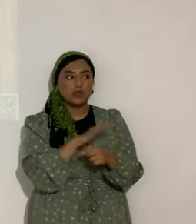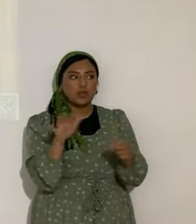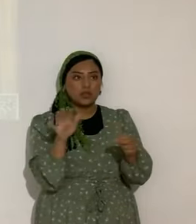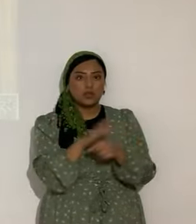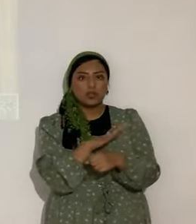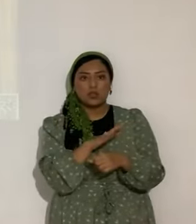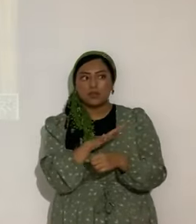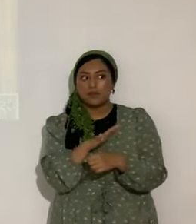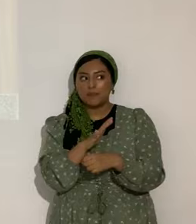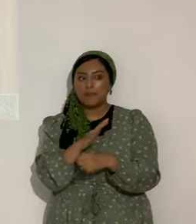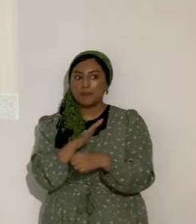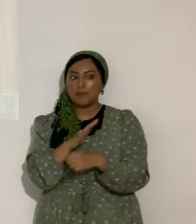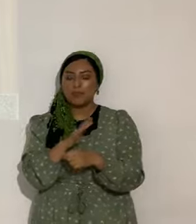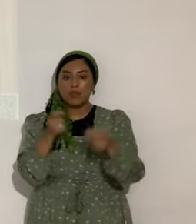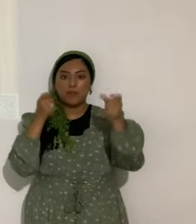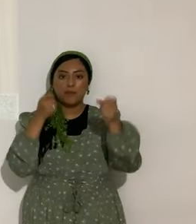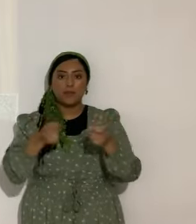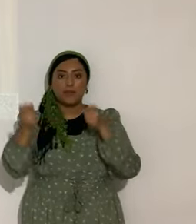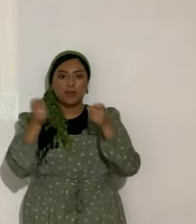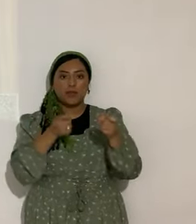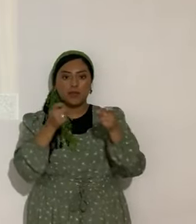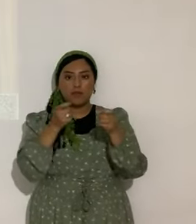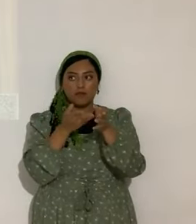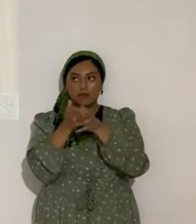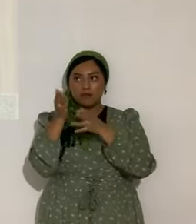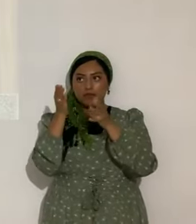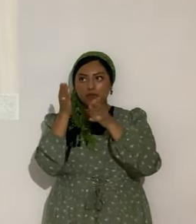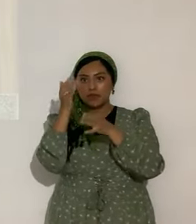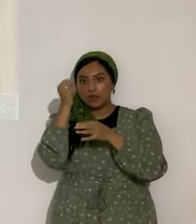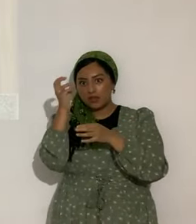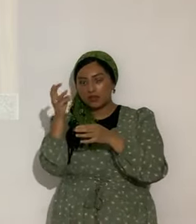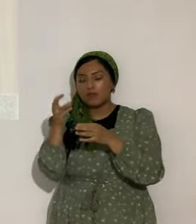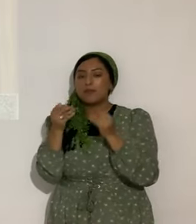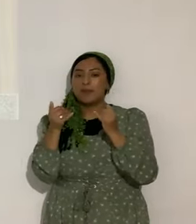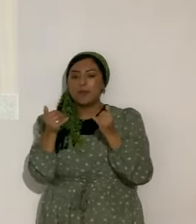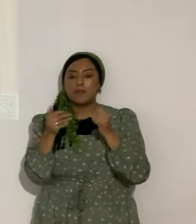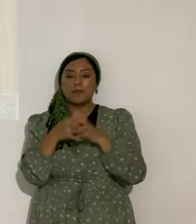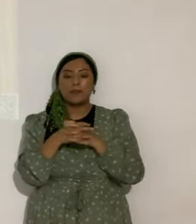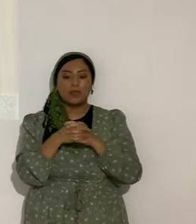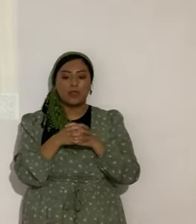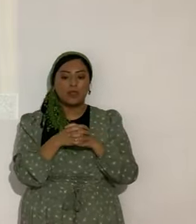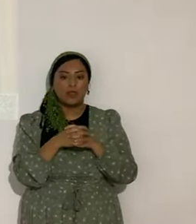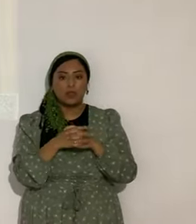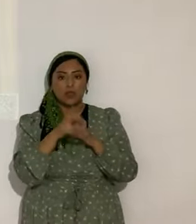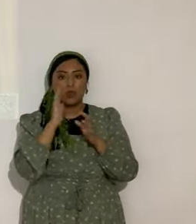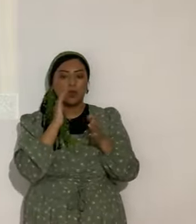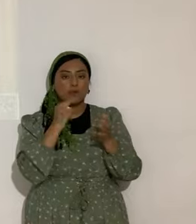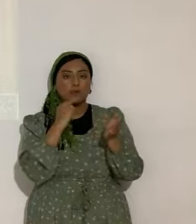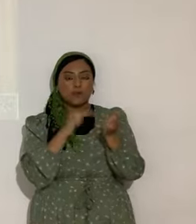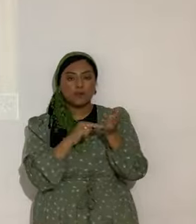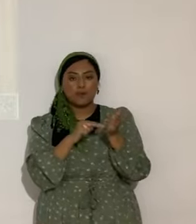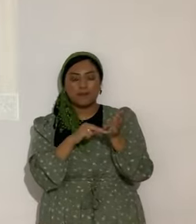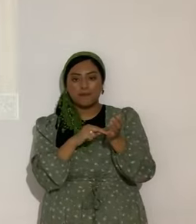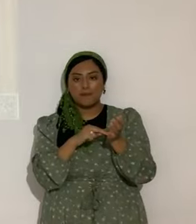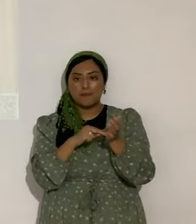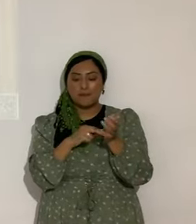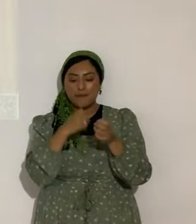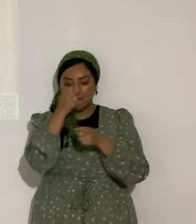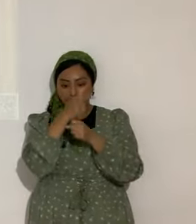que estar gobernado por Yahshua. Ahora, van a notar esta frase, hermanos preciosos, preciosos, en el